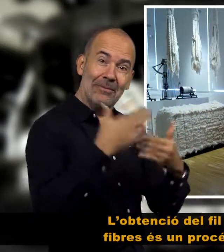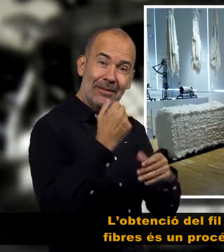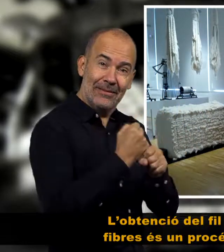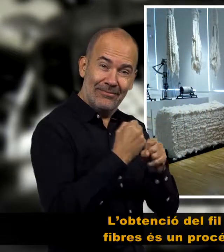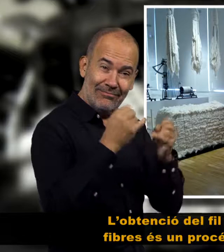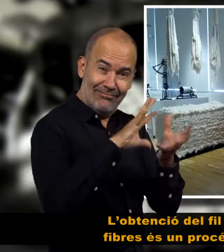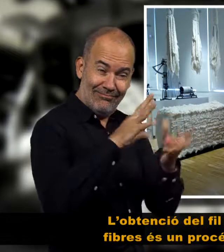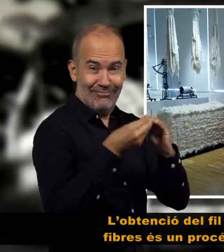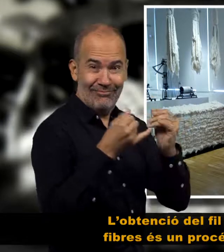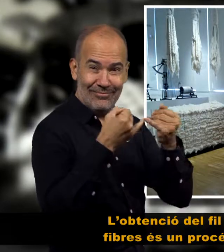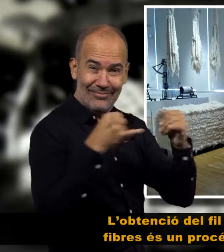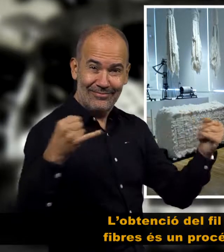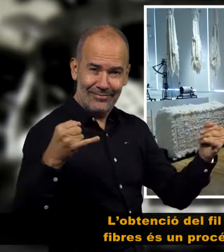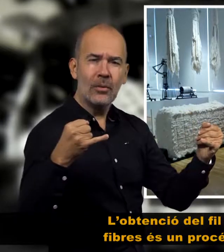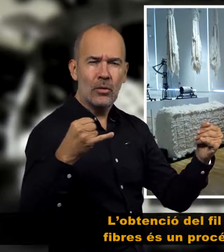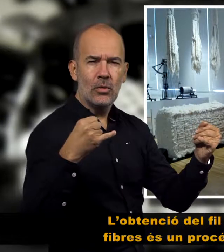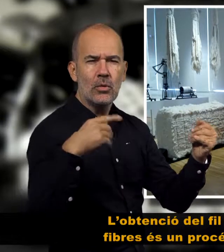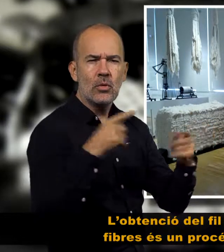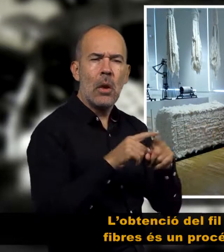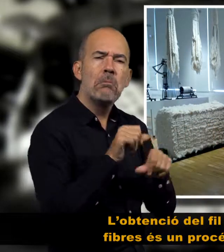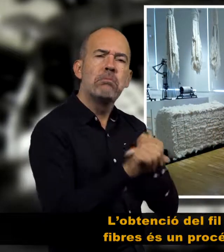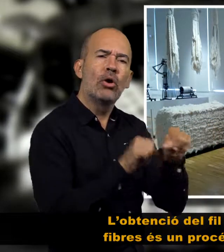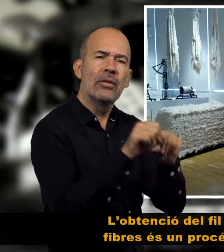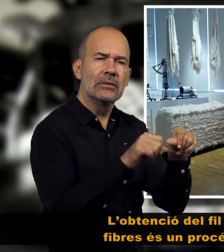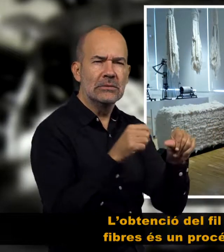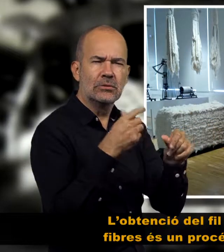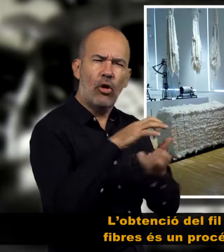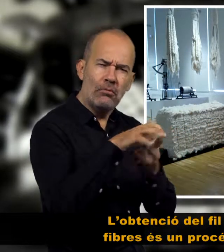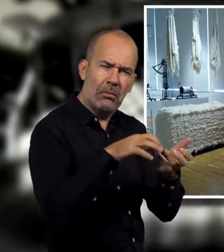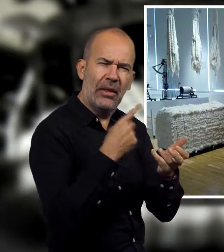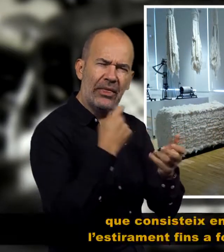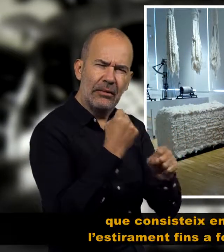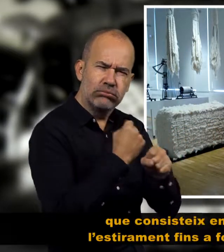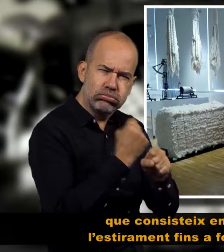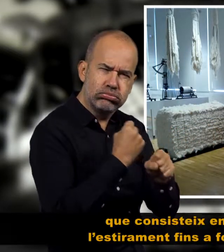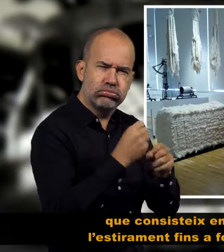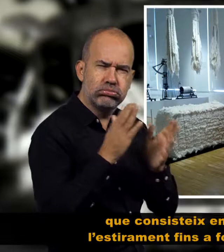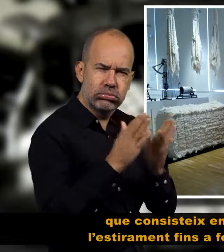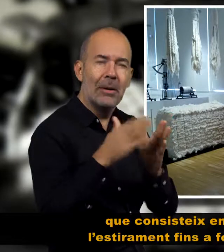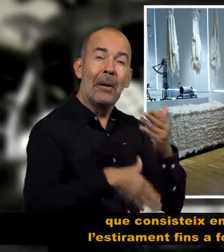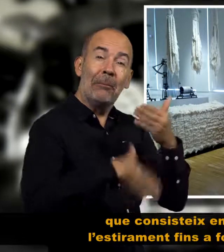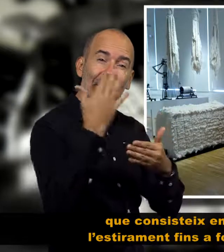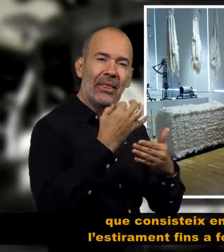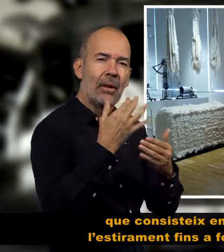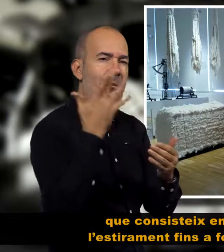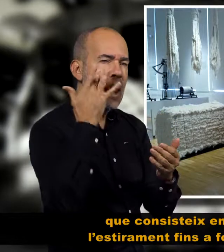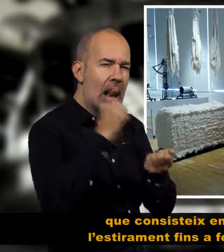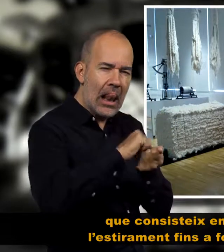L'obtenció del fil a partir de fibres és un procés complex que consisteix en la neteja i l'estirament